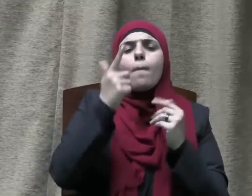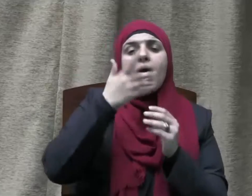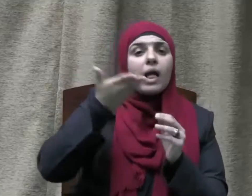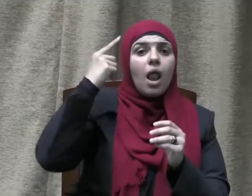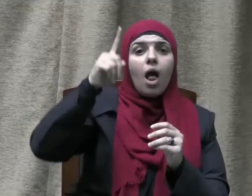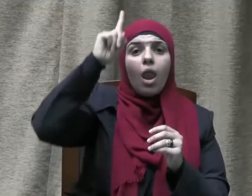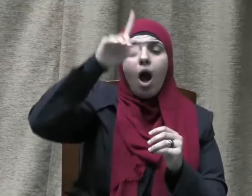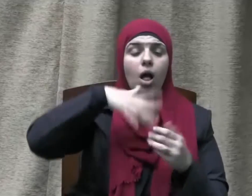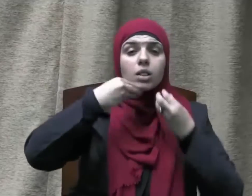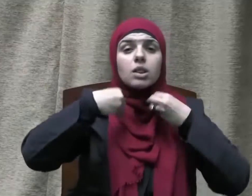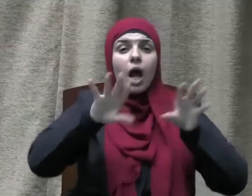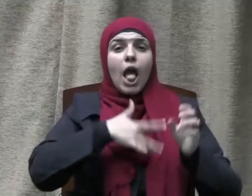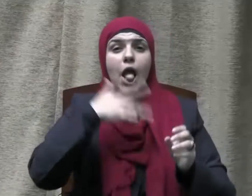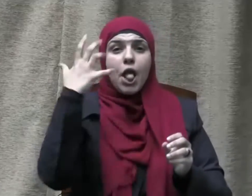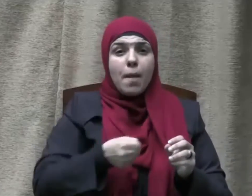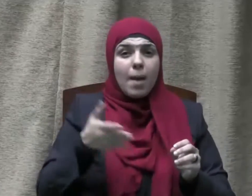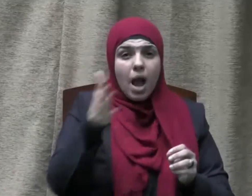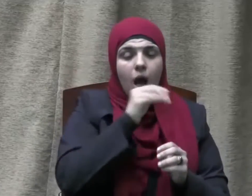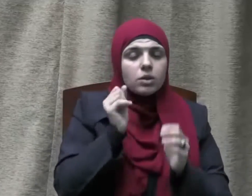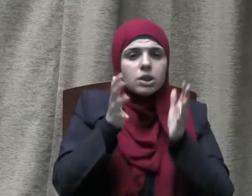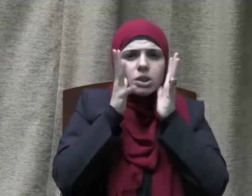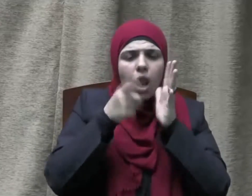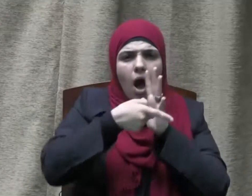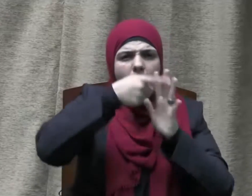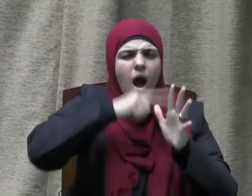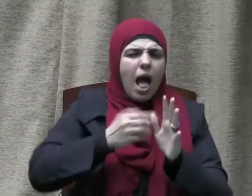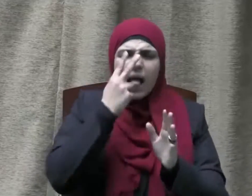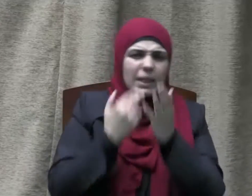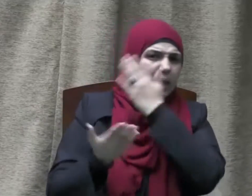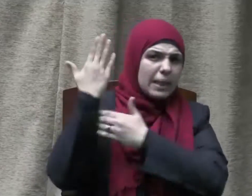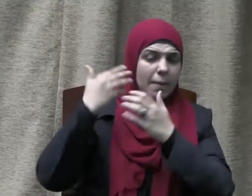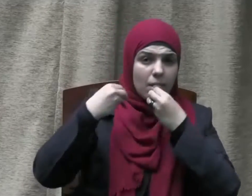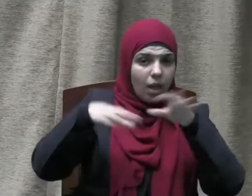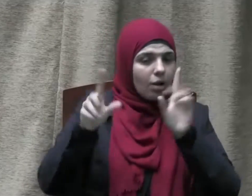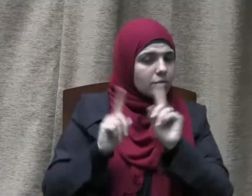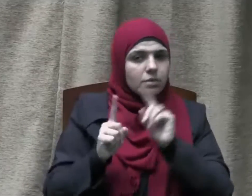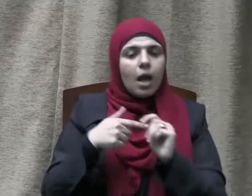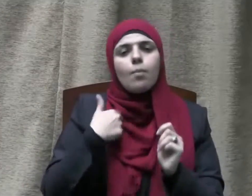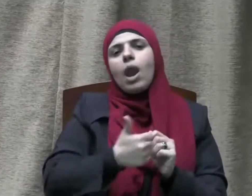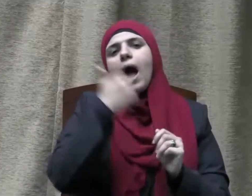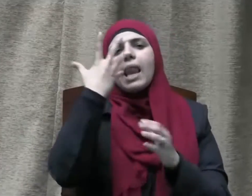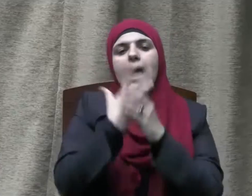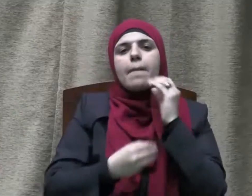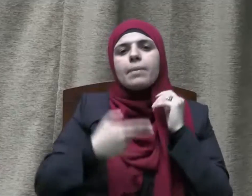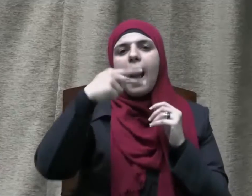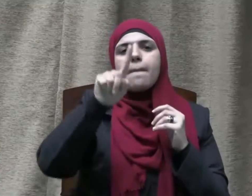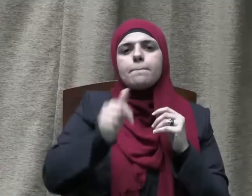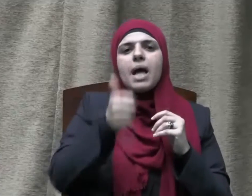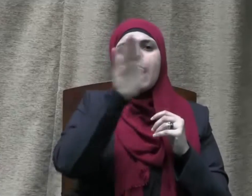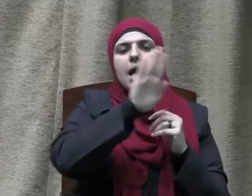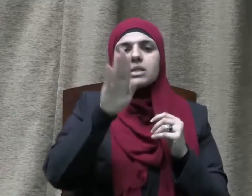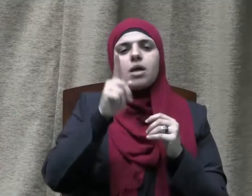إيمانكم أي صلاتكم السابقة فعن ابن عباس رضي الله عنهما قال